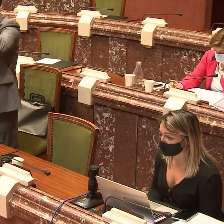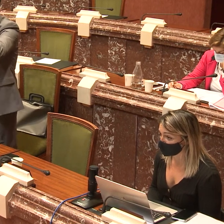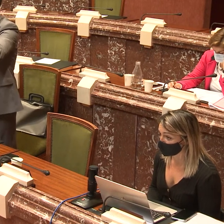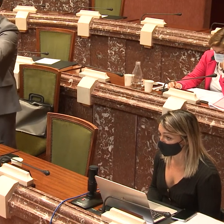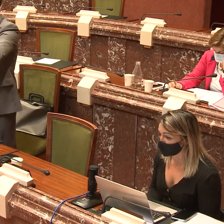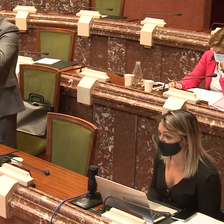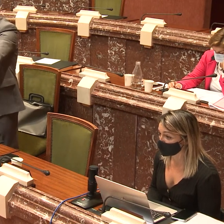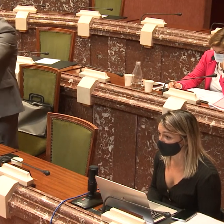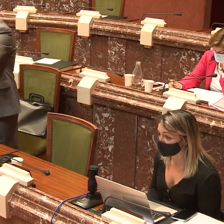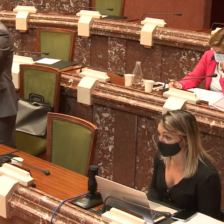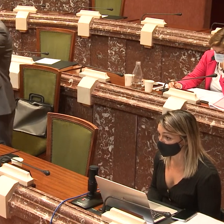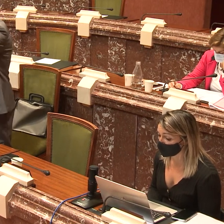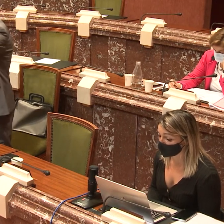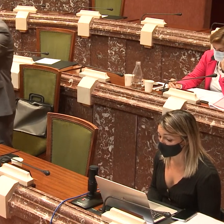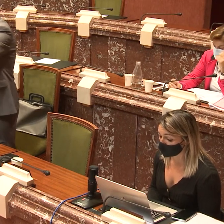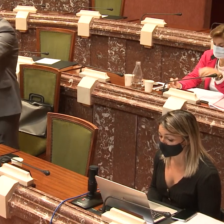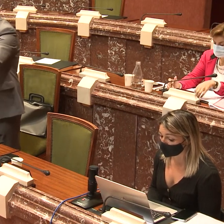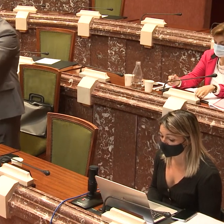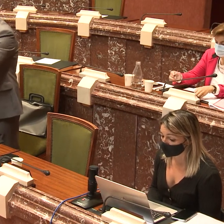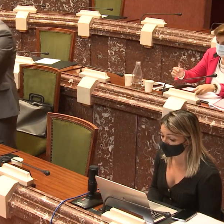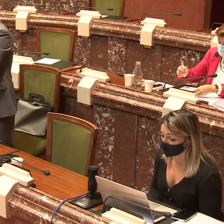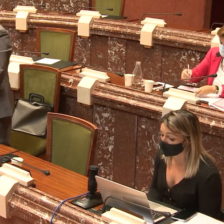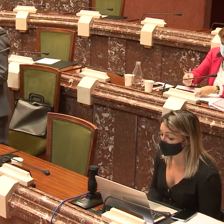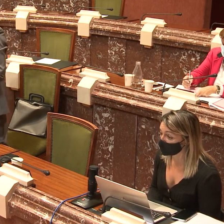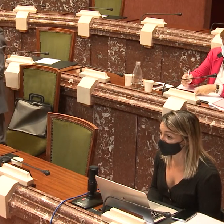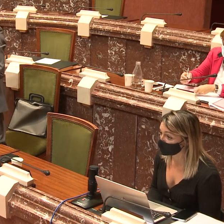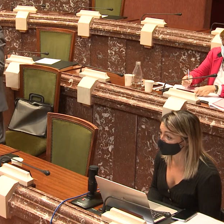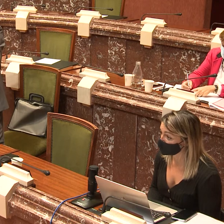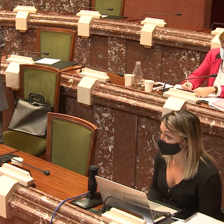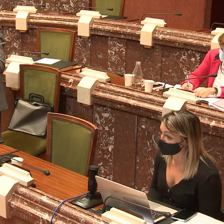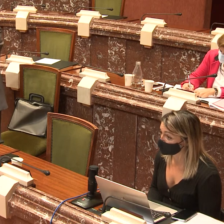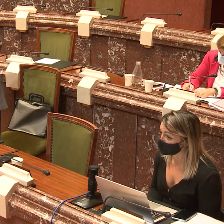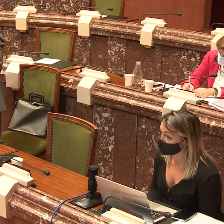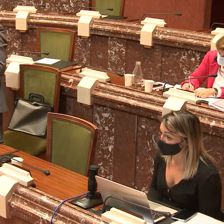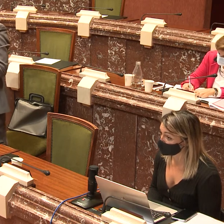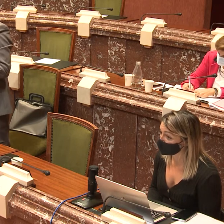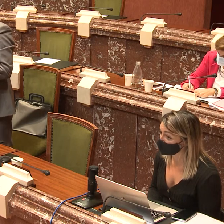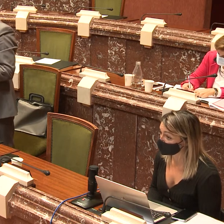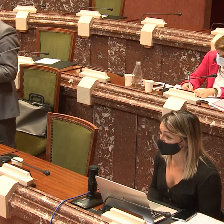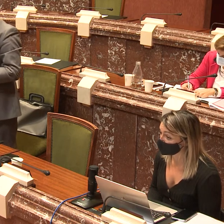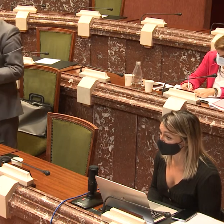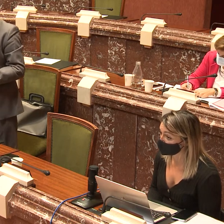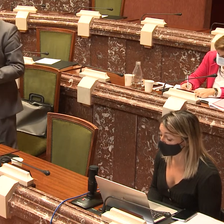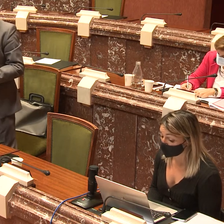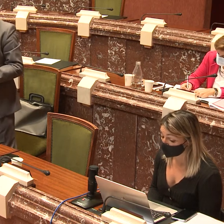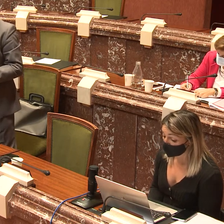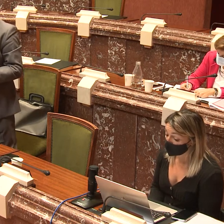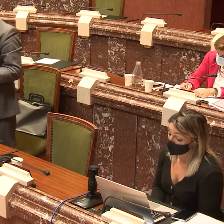conocer las diferentes asignaturas, irían al mismo nivel. En los niños sordos que los niños oyentes, así que vamos, sería muy interesante.